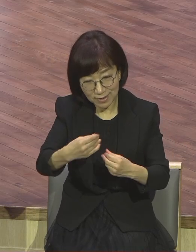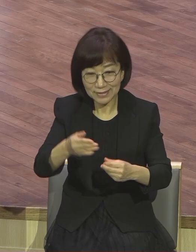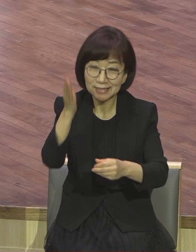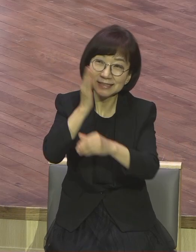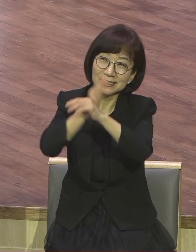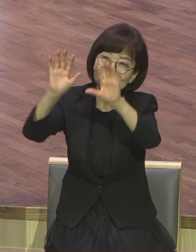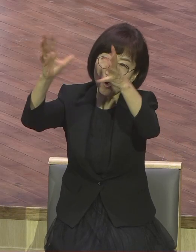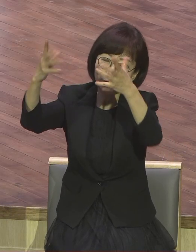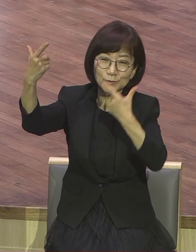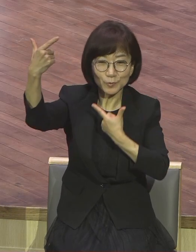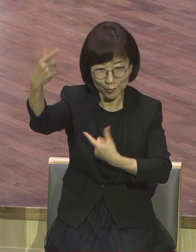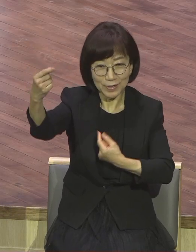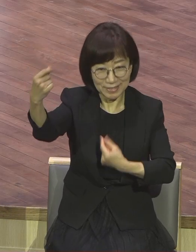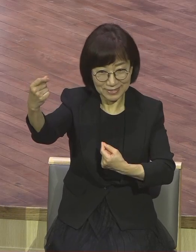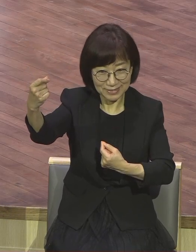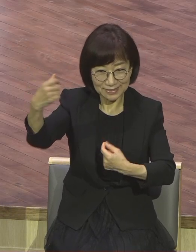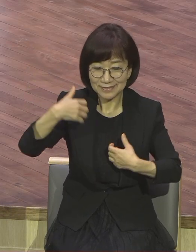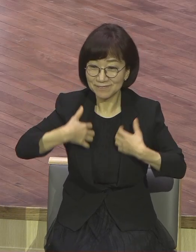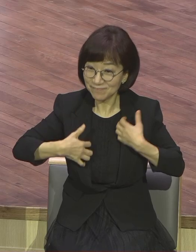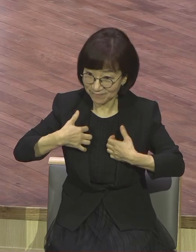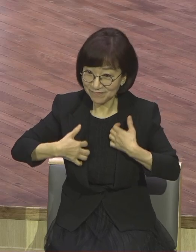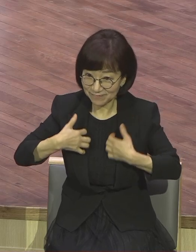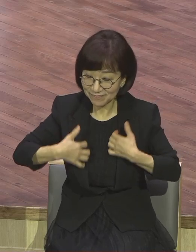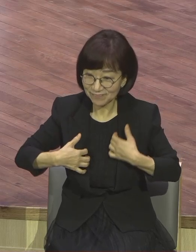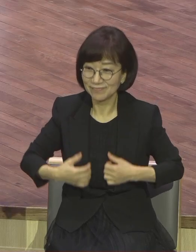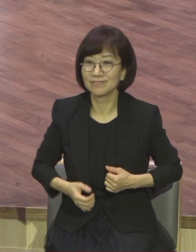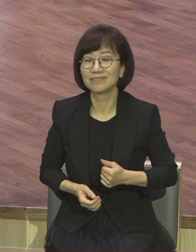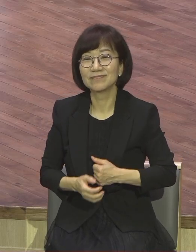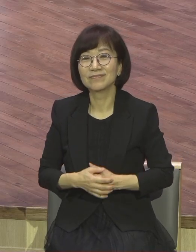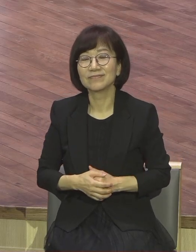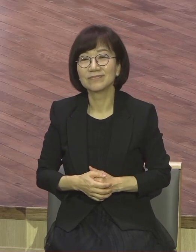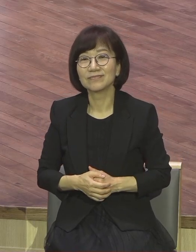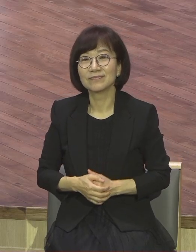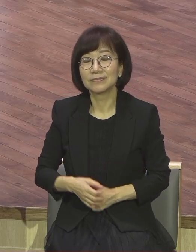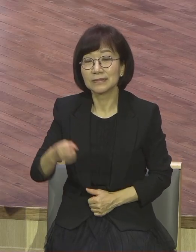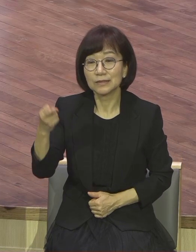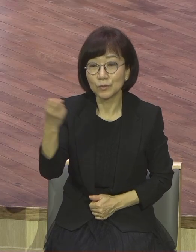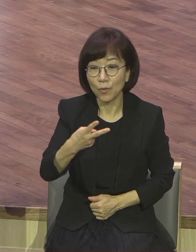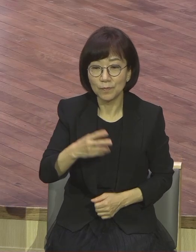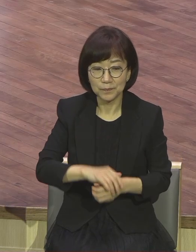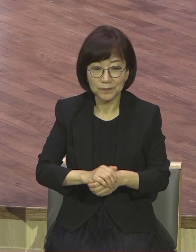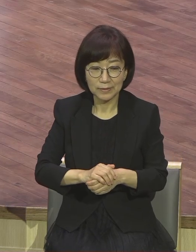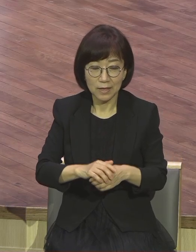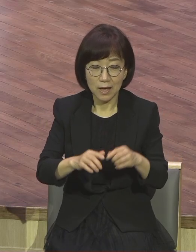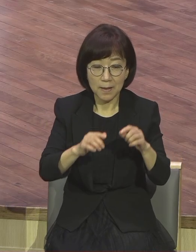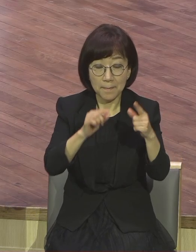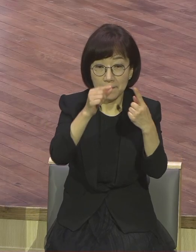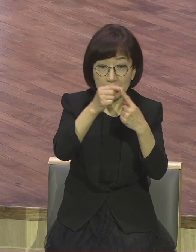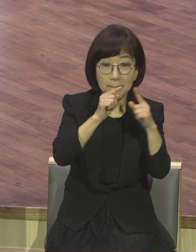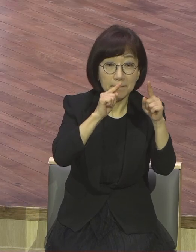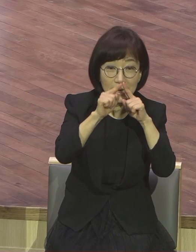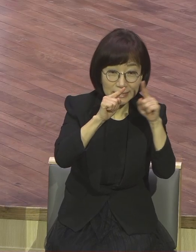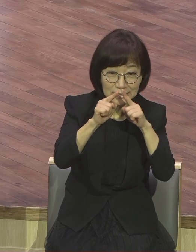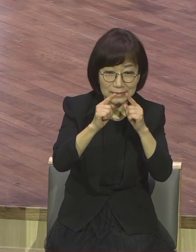아멘 그리고 우리가 해나가야 될 사회의 핵심이 삶 오직의 바탕에서 진행되는 치유사회의 치유